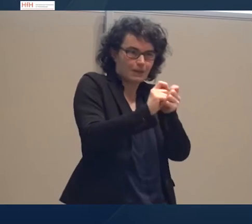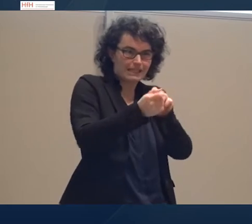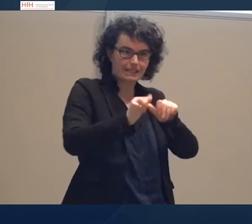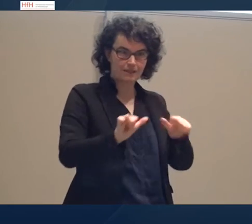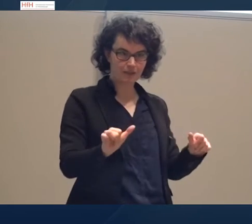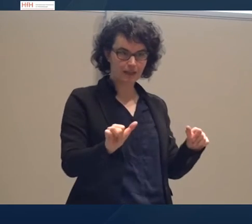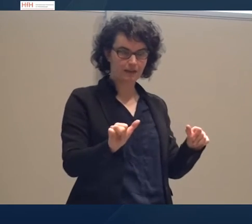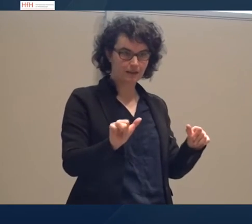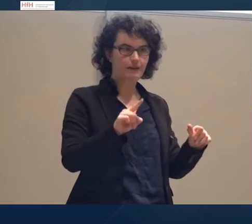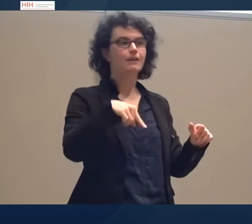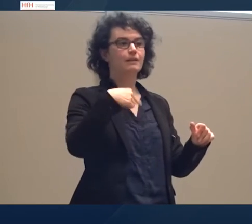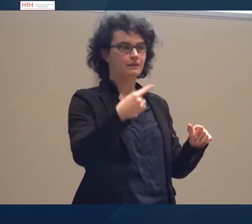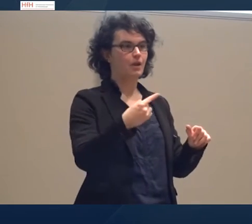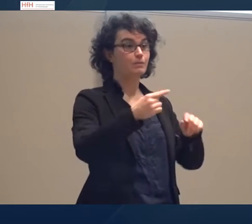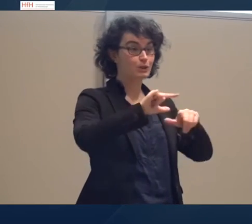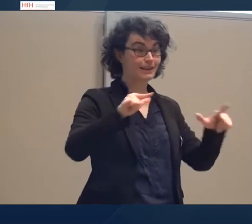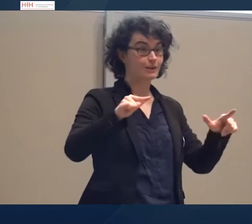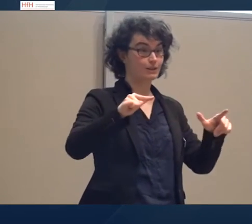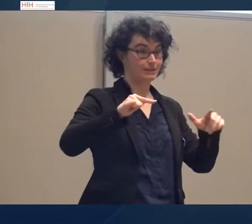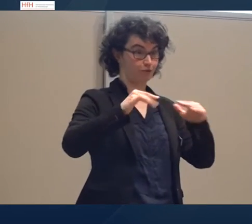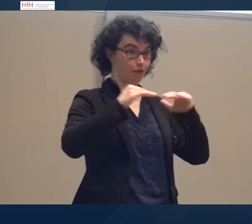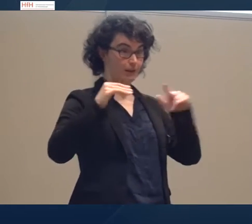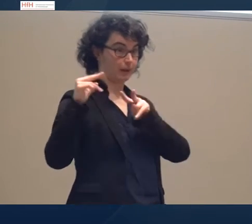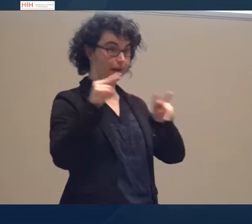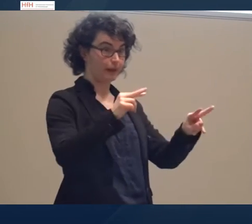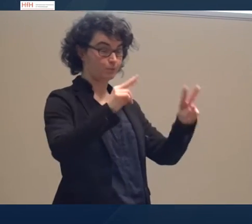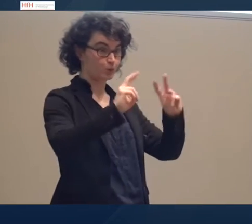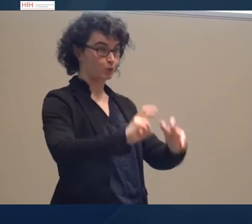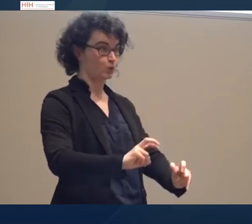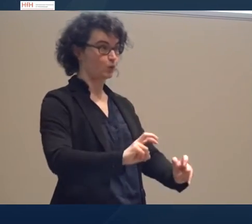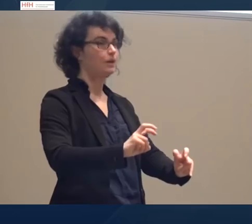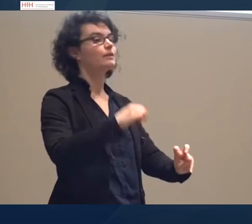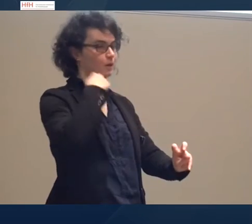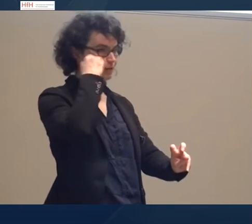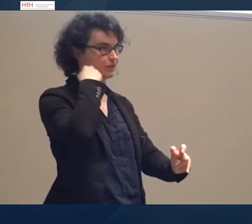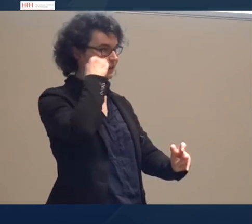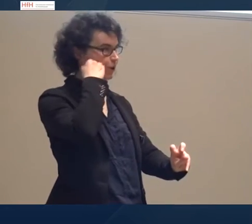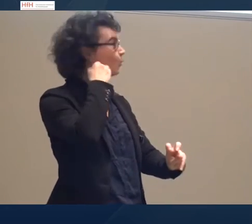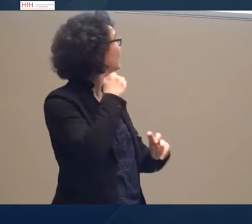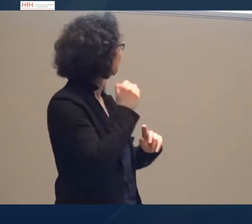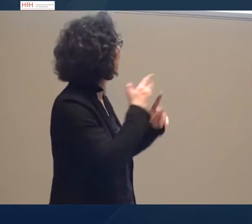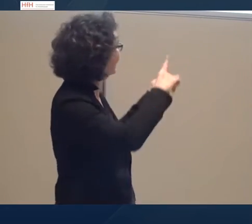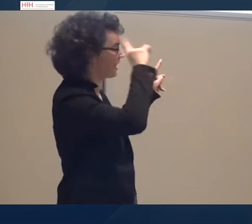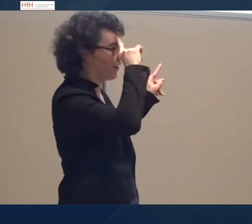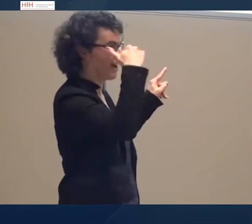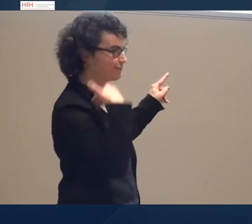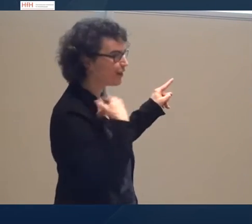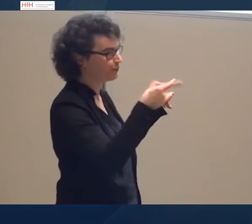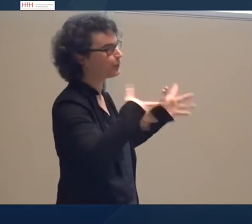das müssen wir dann auf der linguistischen Ebene untersuchen. Da man es wiederholt eingegrenzt, wieder ein, wieder da weissbereit ist. Was heisst es